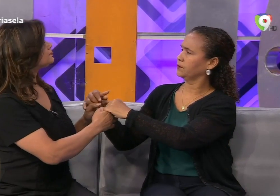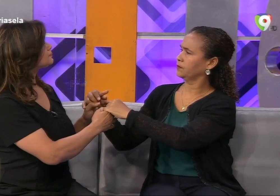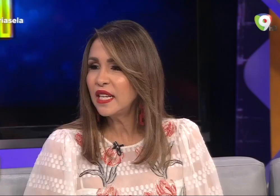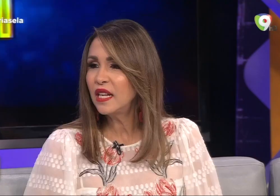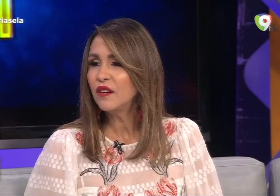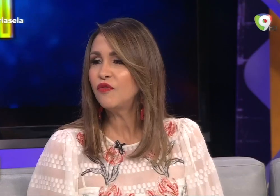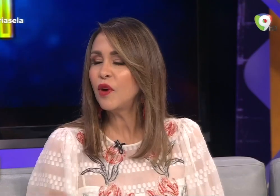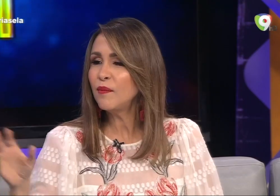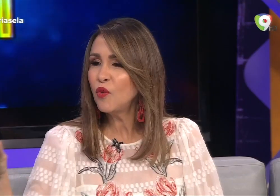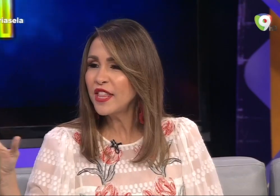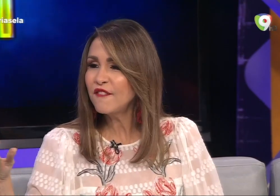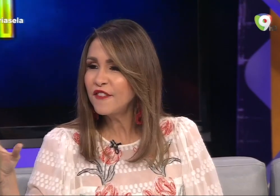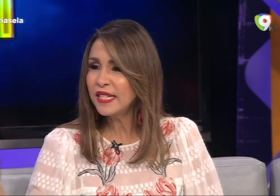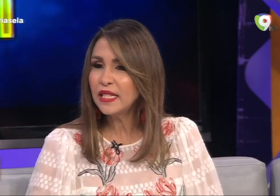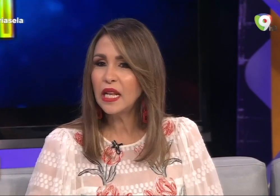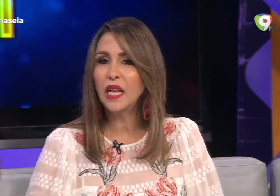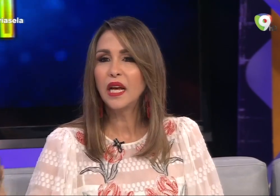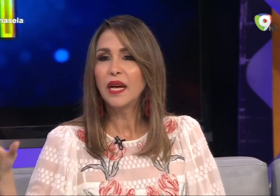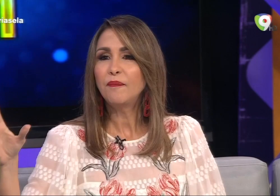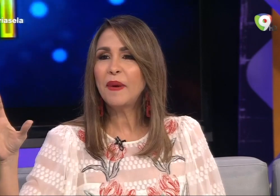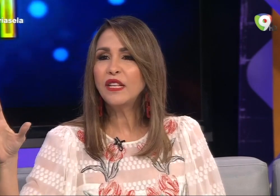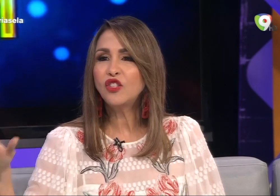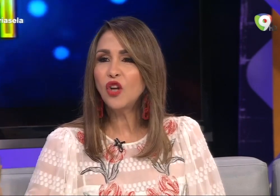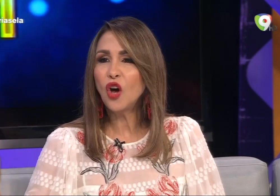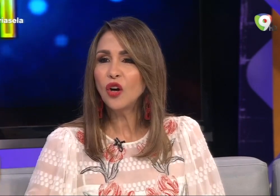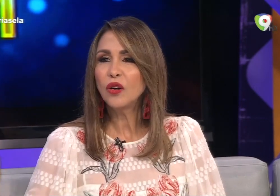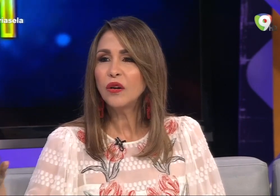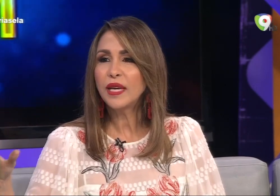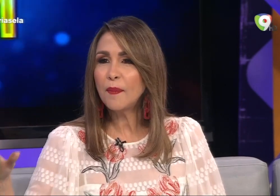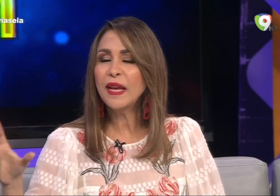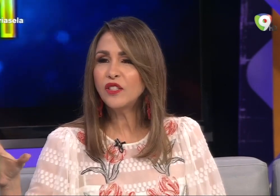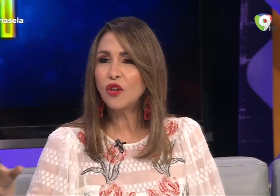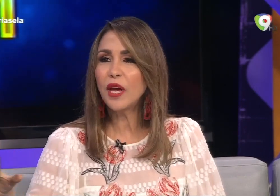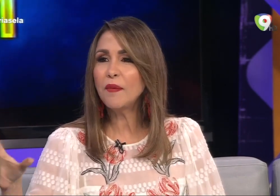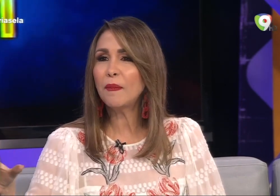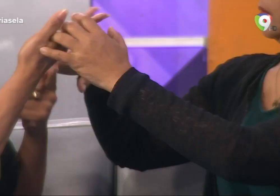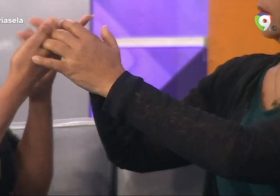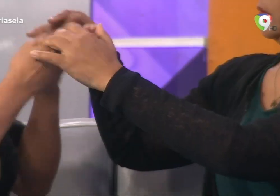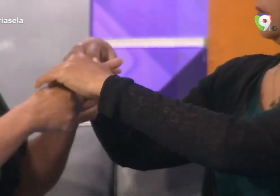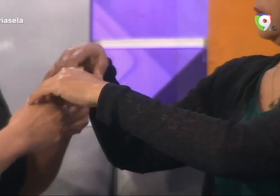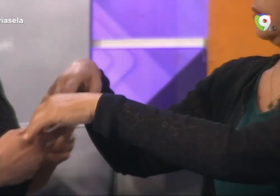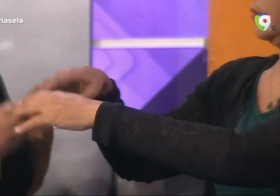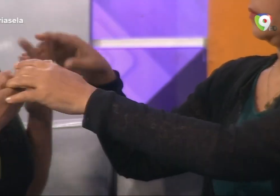muy difícil, fue muy difícil, pensó, ¿qué pensó que iba a pasar con su vida?